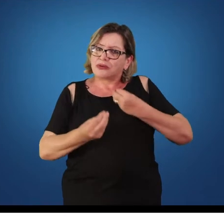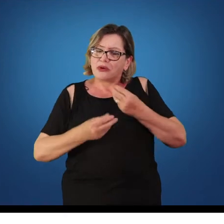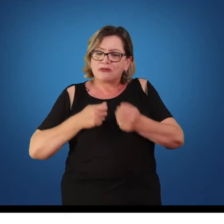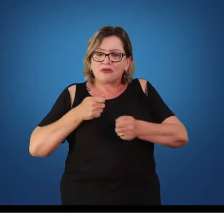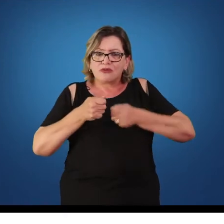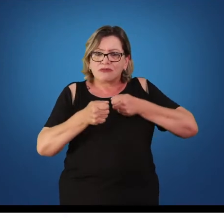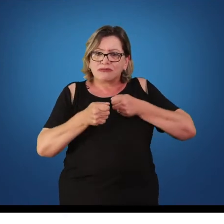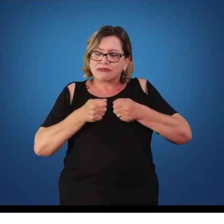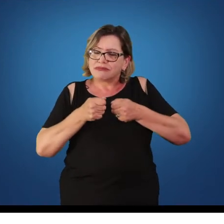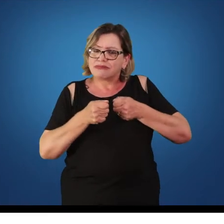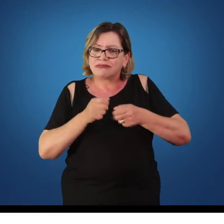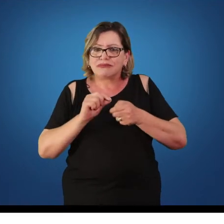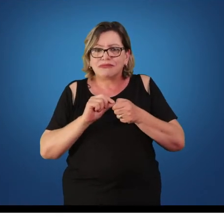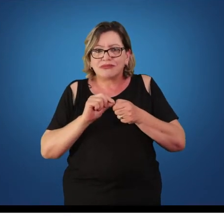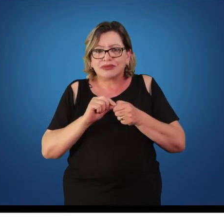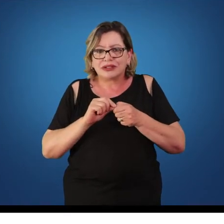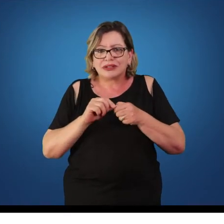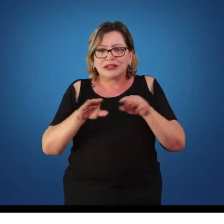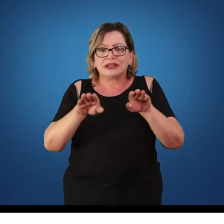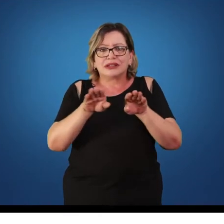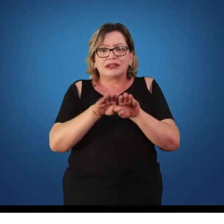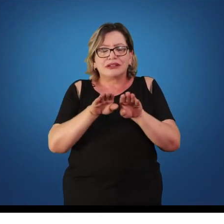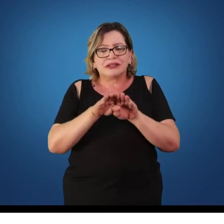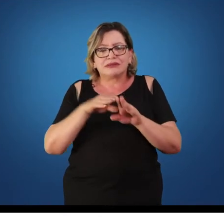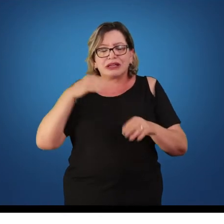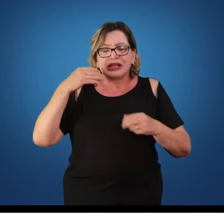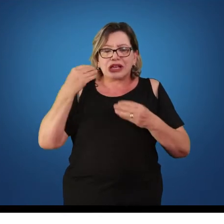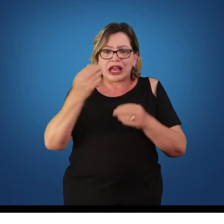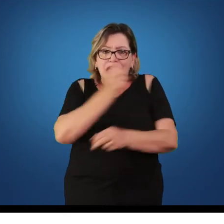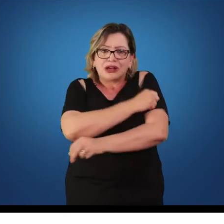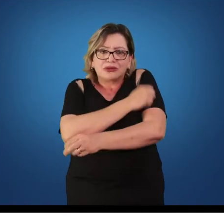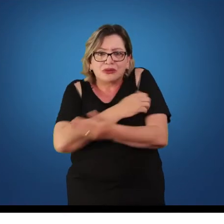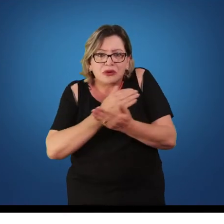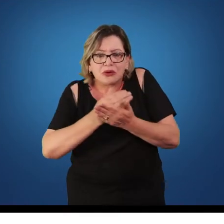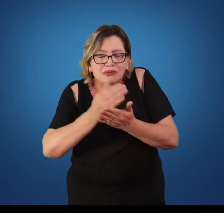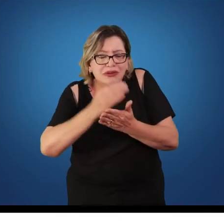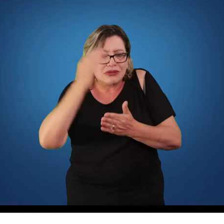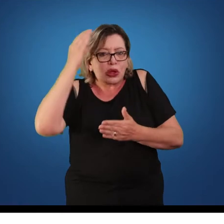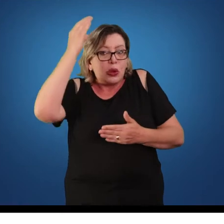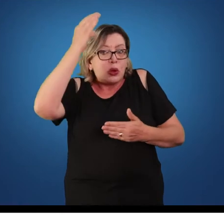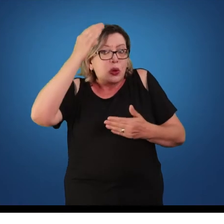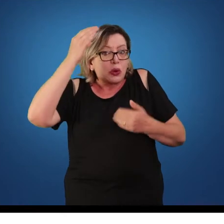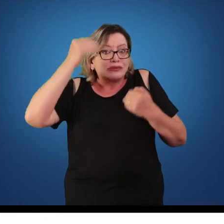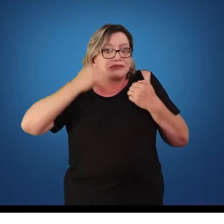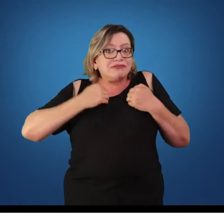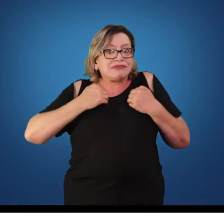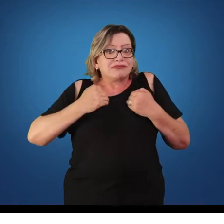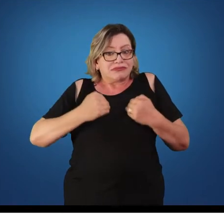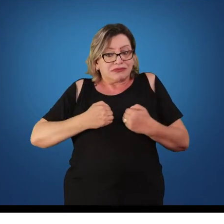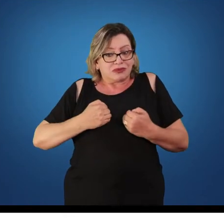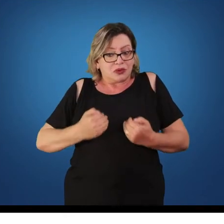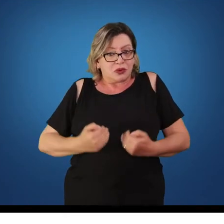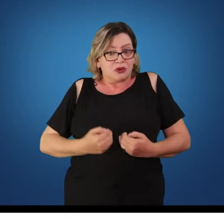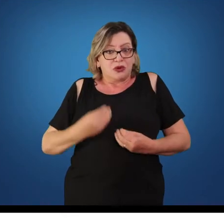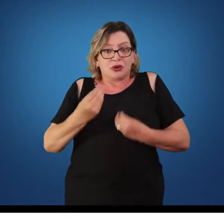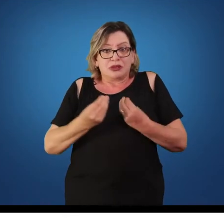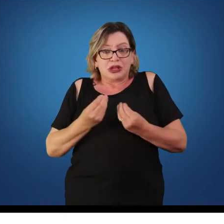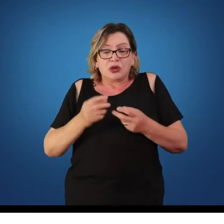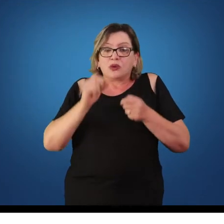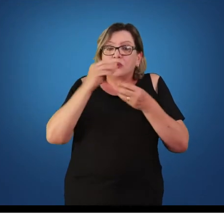do seu corpo. E ao mesmo tempo vai tomando consciência de cada parte do corpo, como que ele pode posicionar, que tipos de movimentos